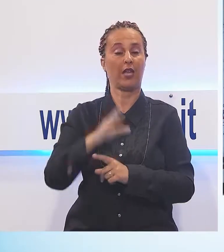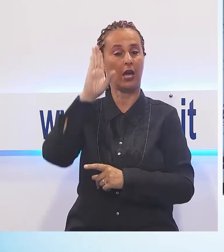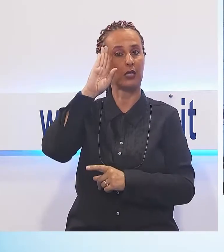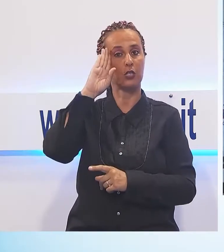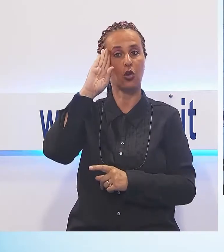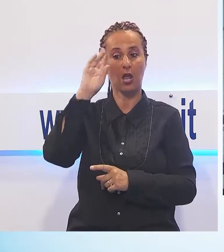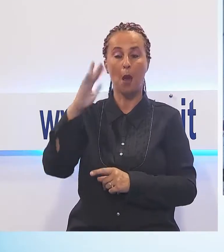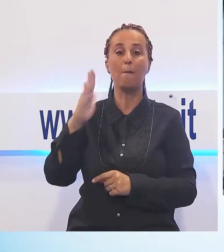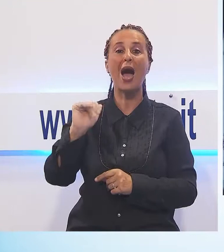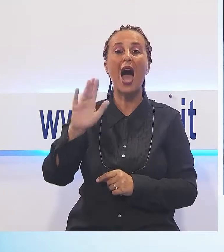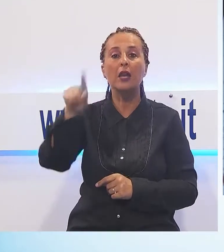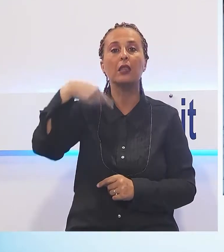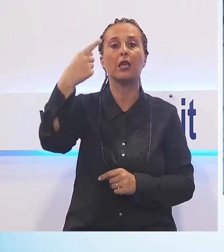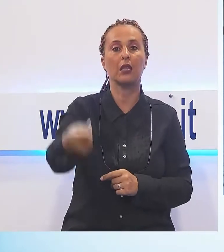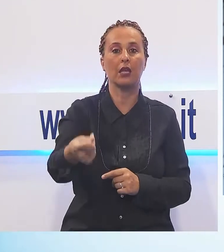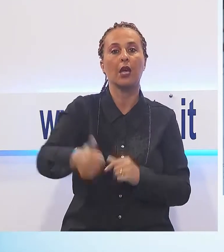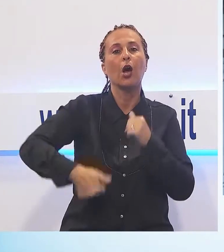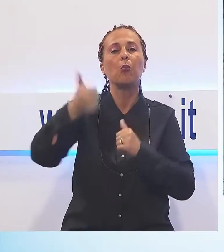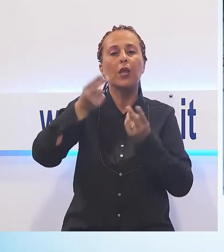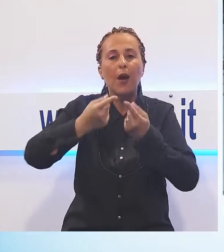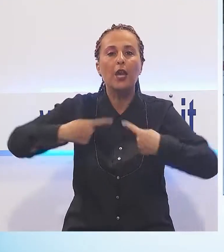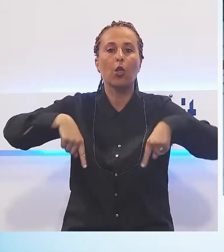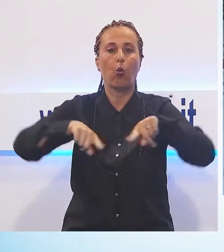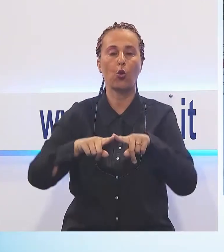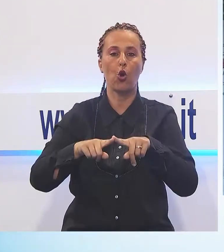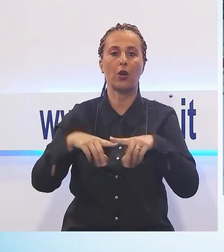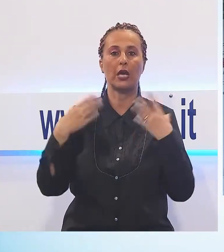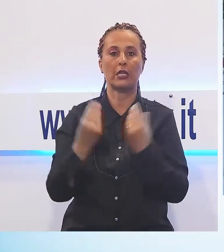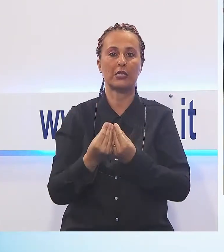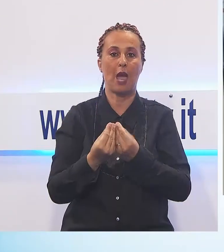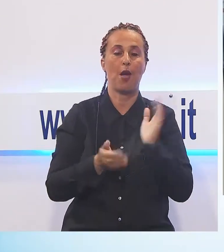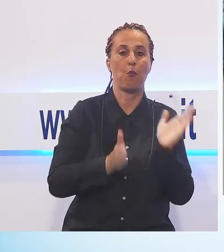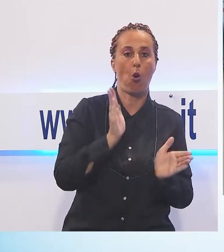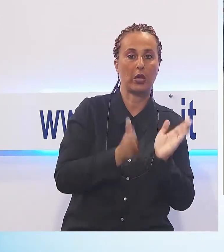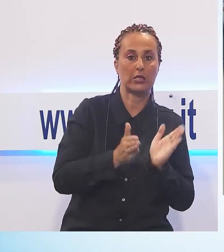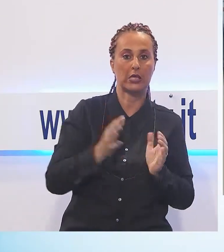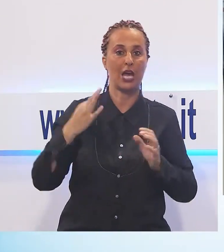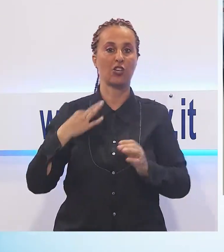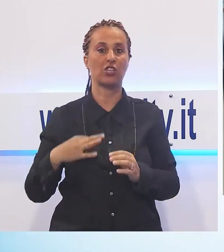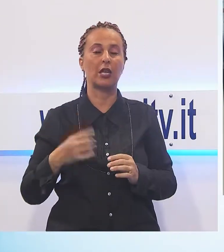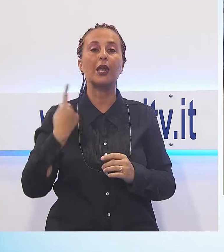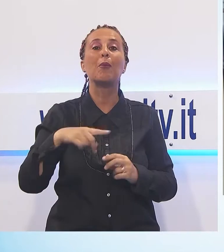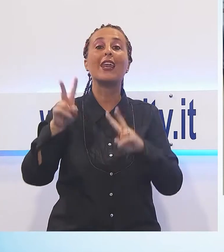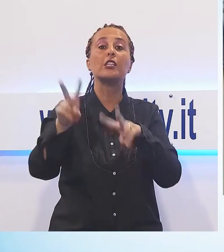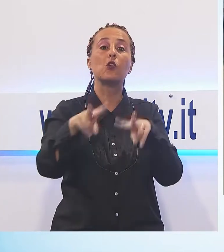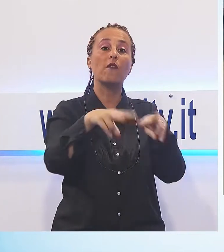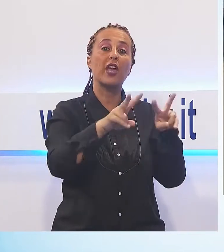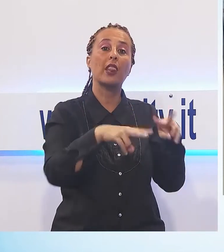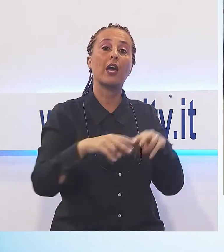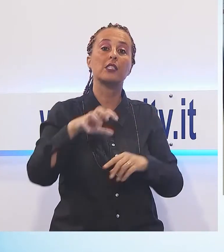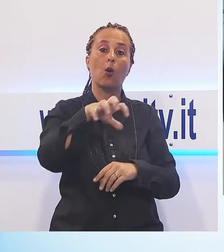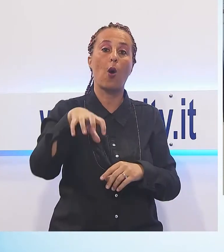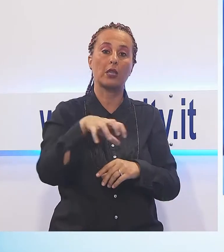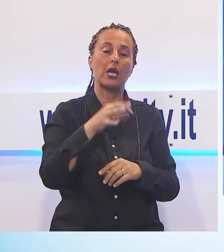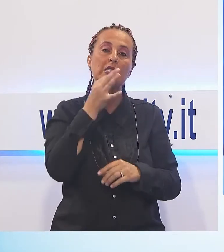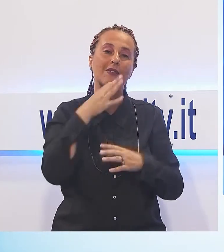167. Quindi questo connubio tra cittadini, forze dell'ordine e tecnologia tutti assieme potremo fare un buon